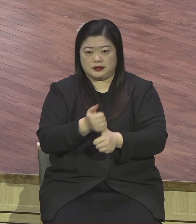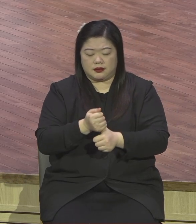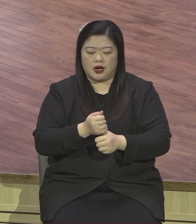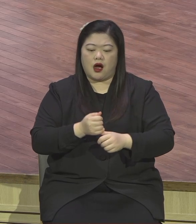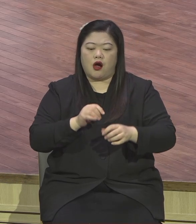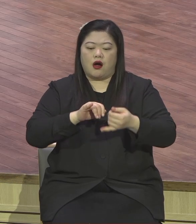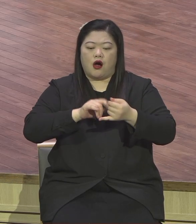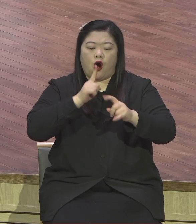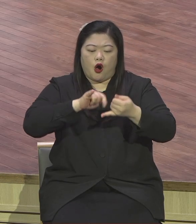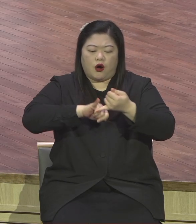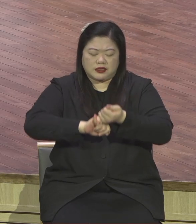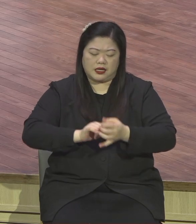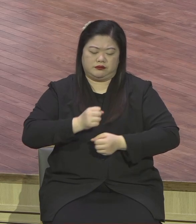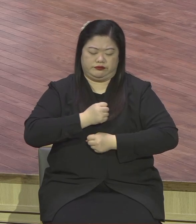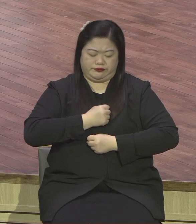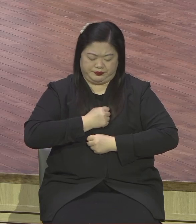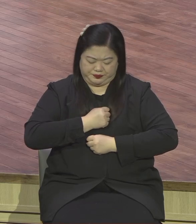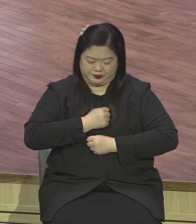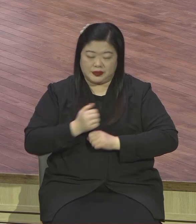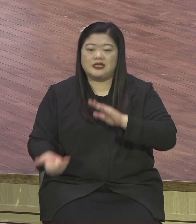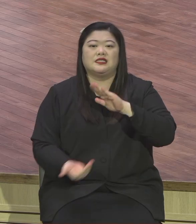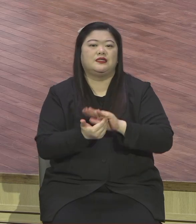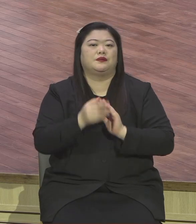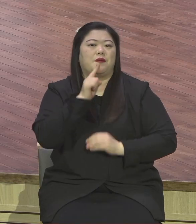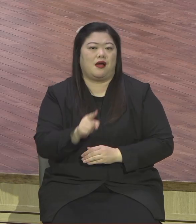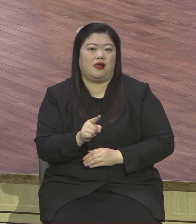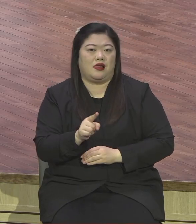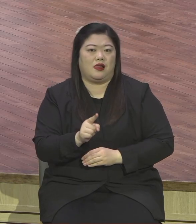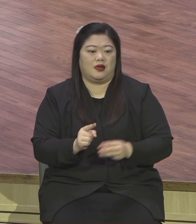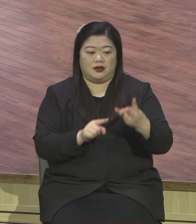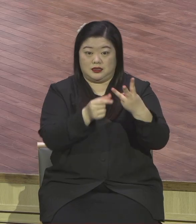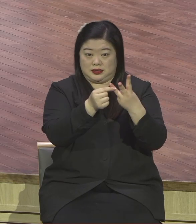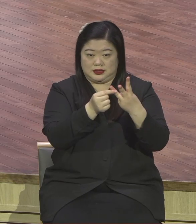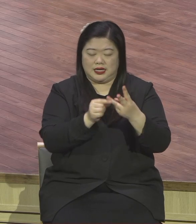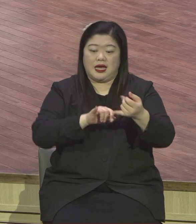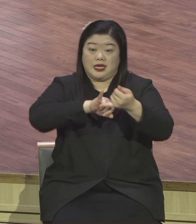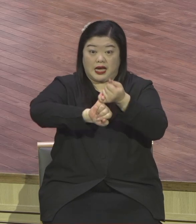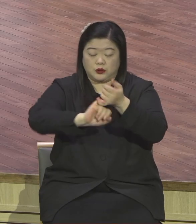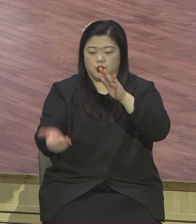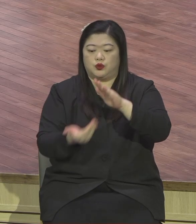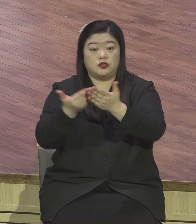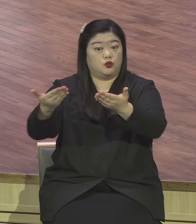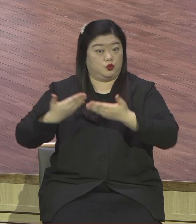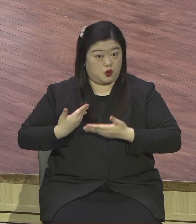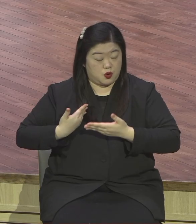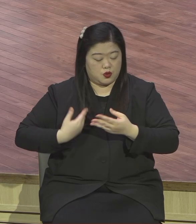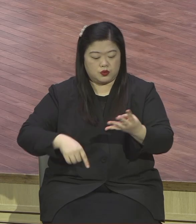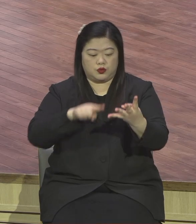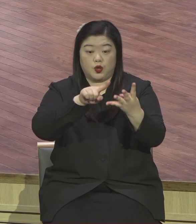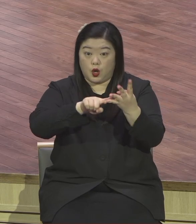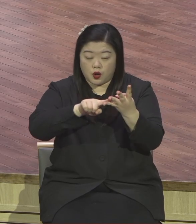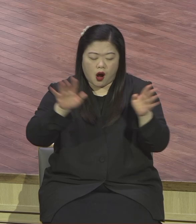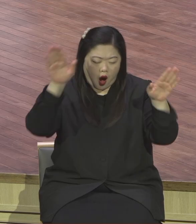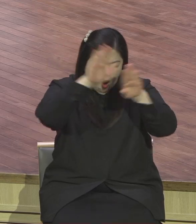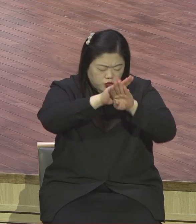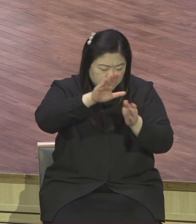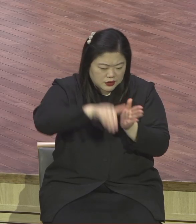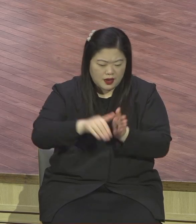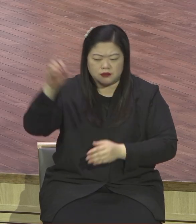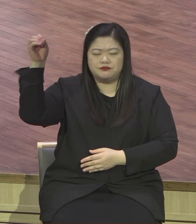약속 지키신다. 우리의 인생에 찬빛짓이 된다라는 약속이에요. 성도 여러분